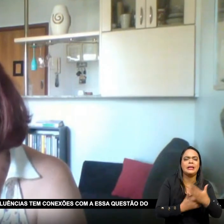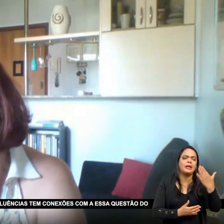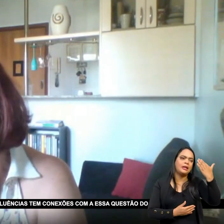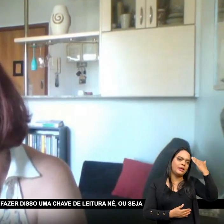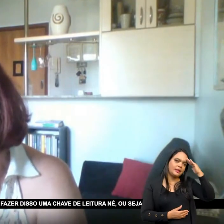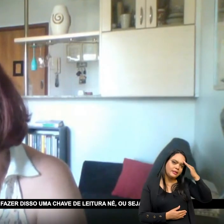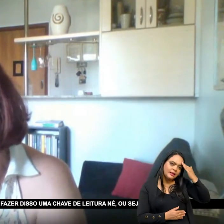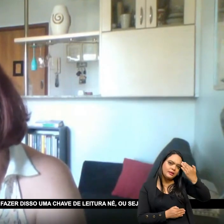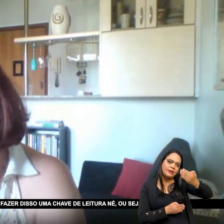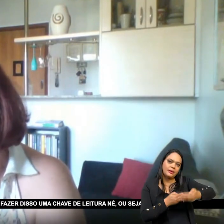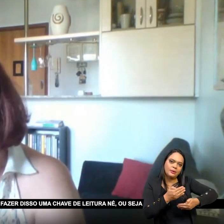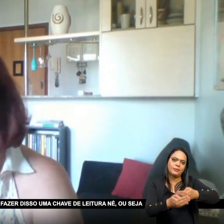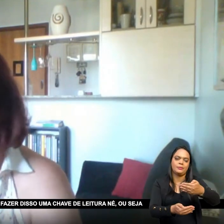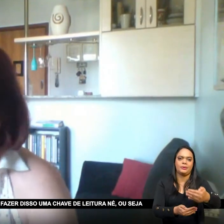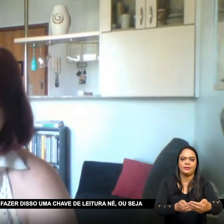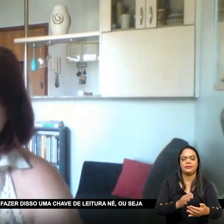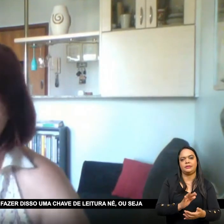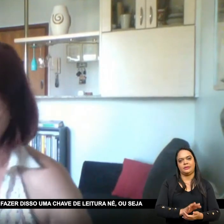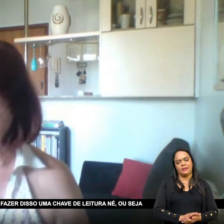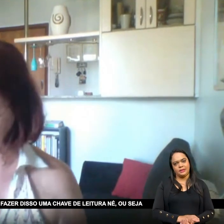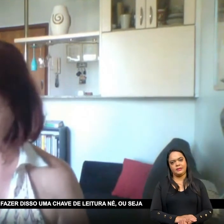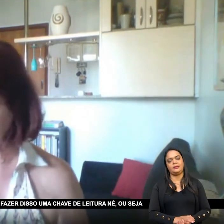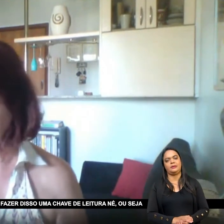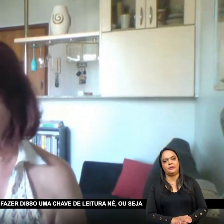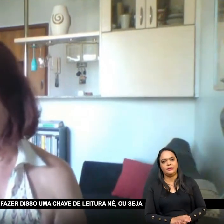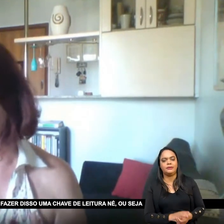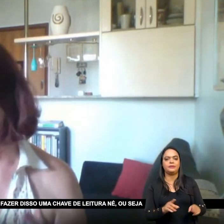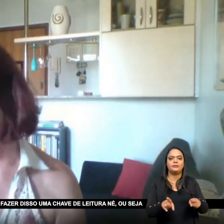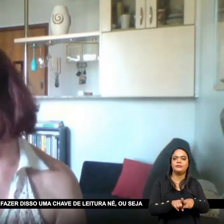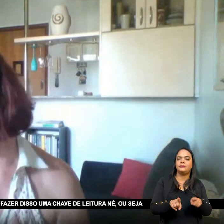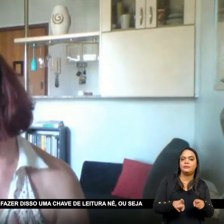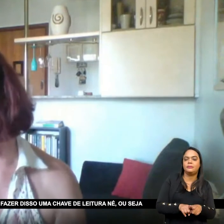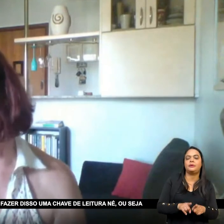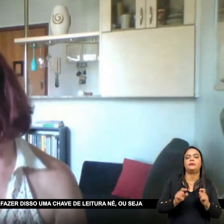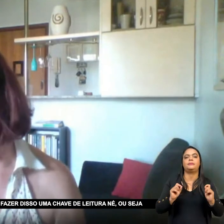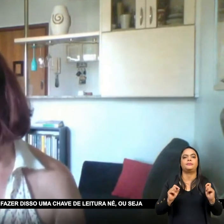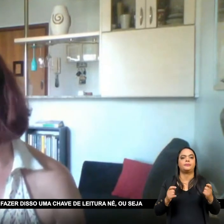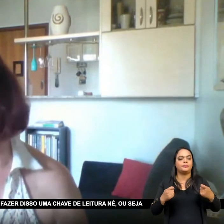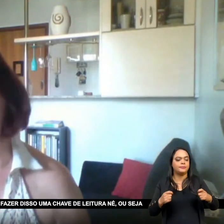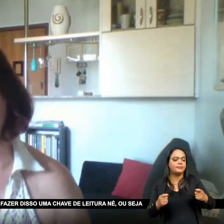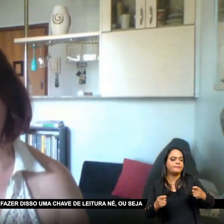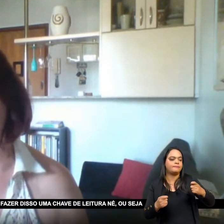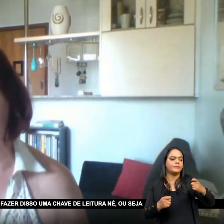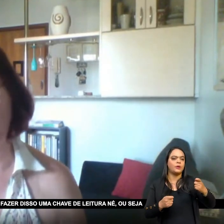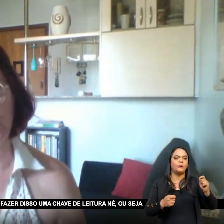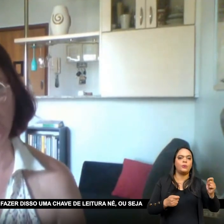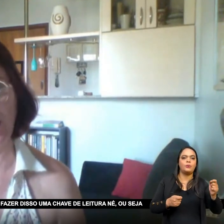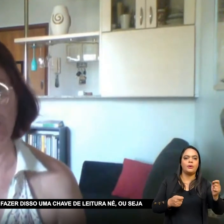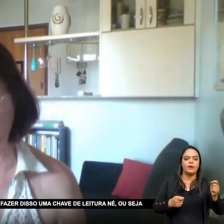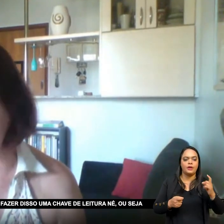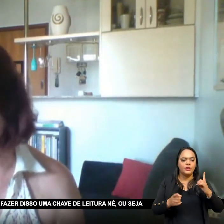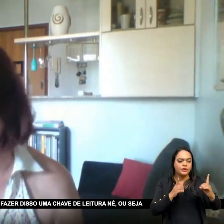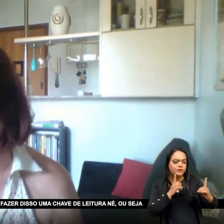Com essa questão Do Haiti Ou seja Uma tentativa Se é possível Compreender Fazer disso Uma chave De leitura